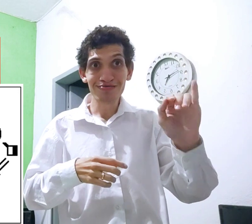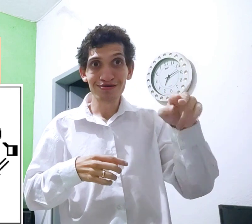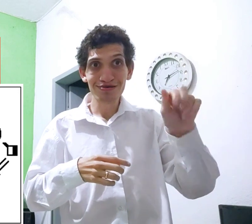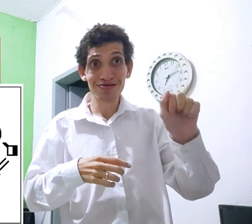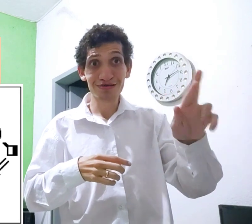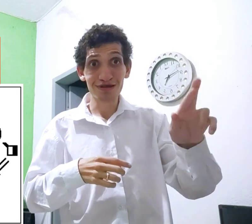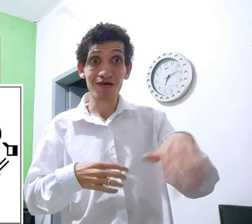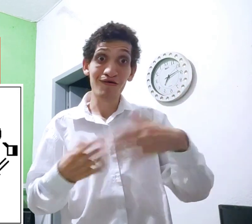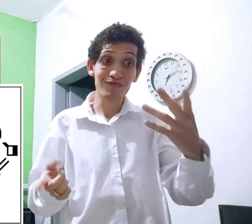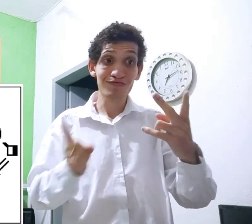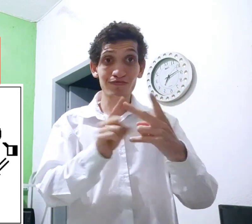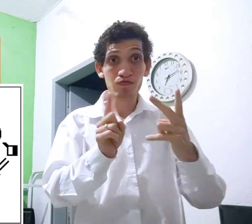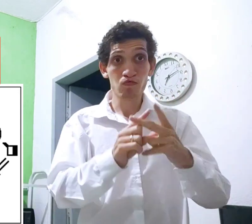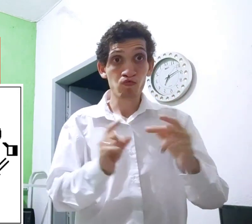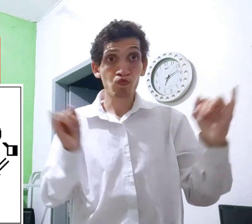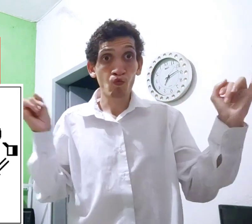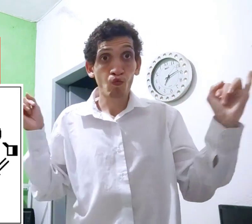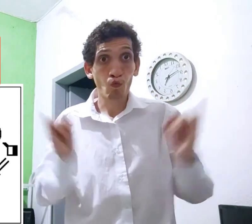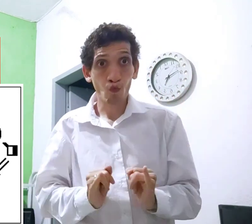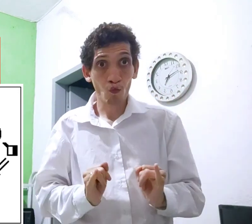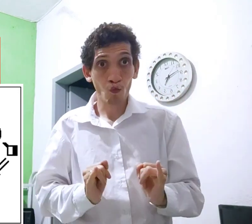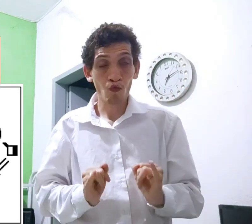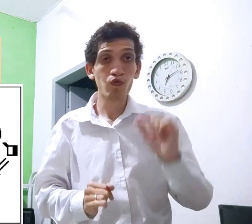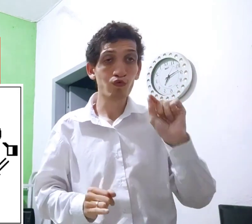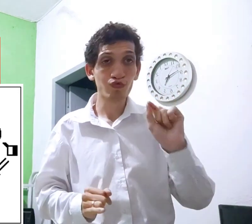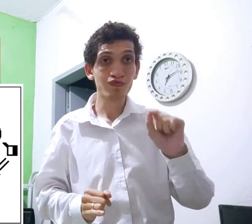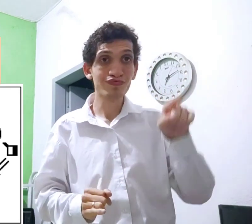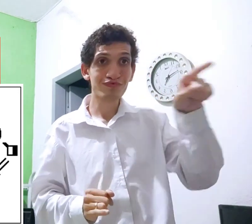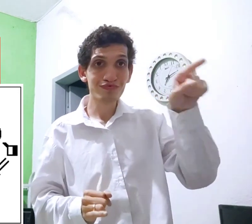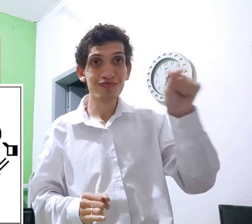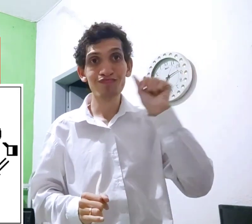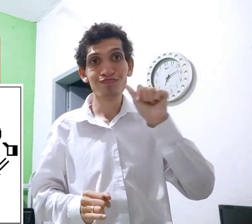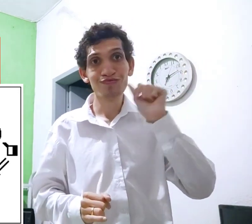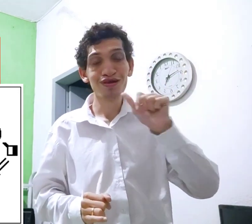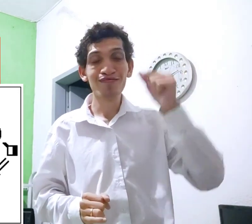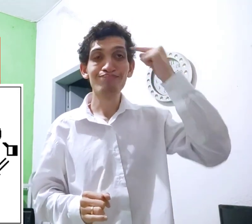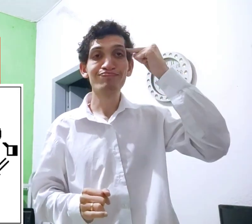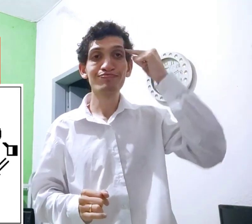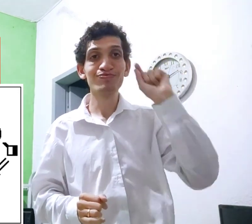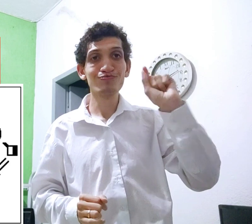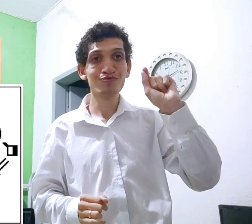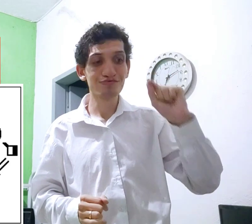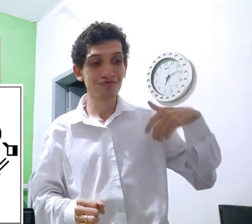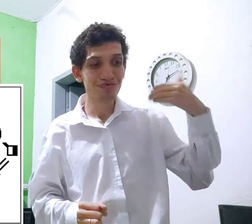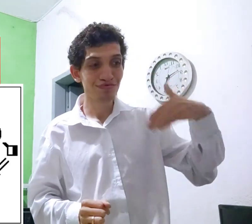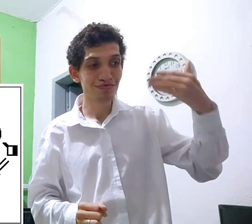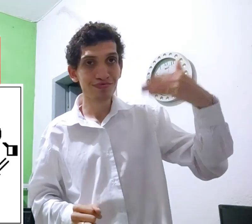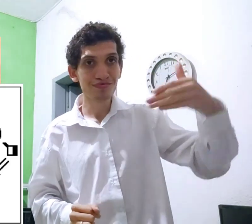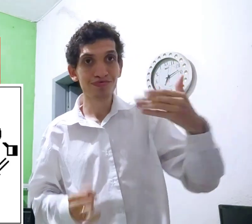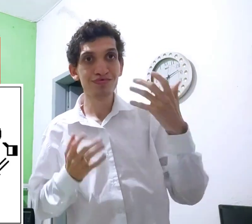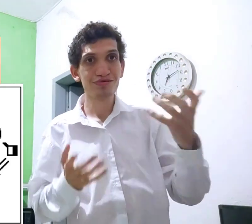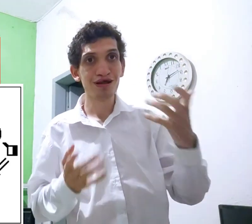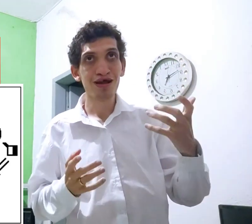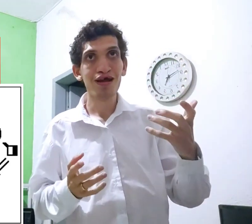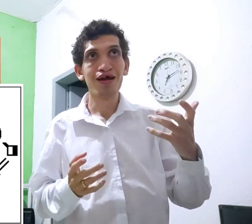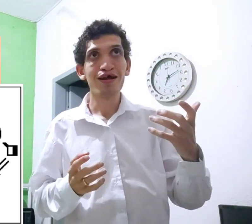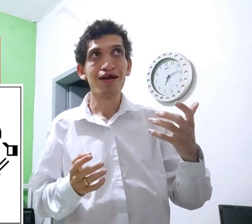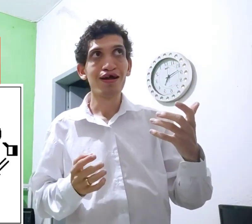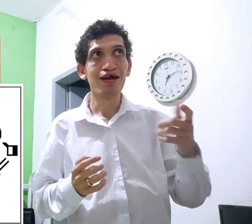apinar, abrar, apinar. O segundo, emagrecer, igual lá a mulher tá pensando o que? Passado o tempo, ela